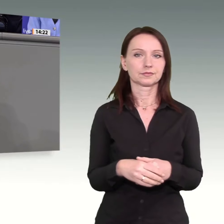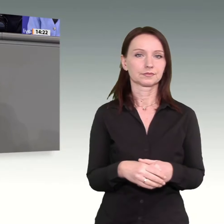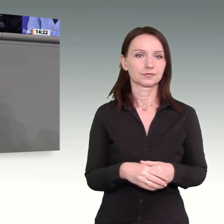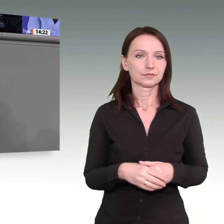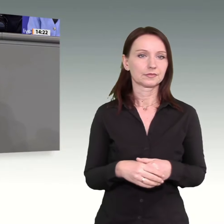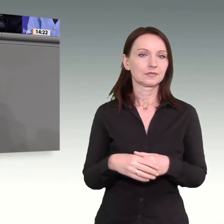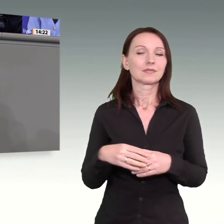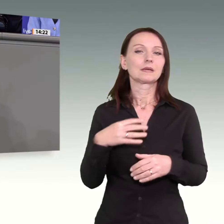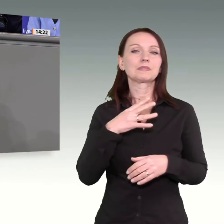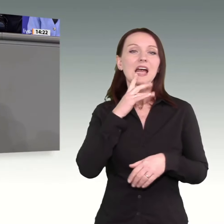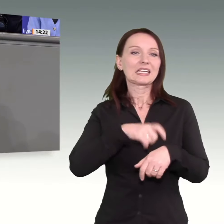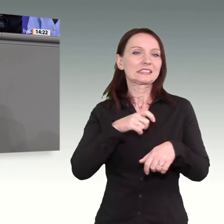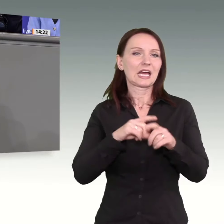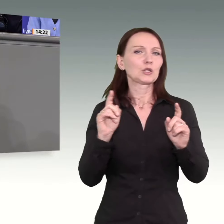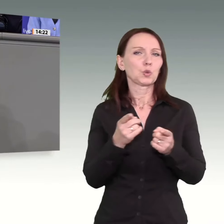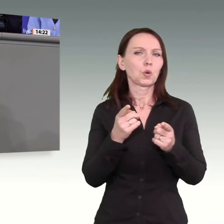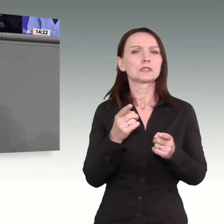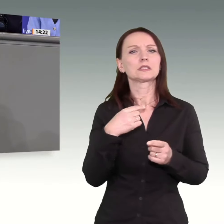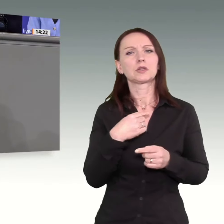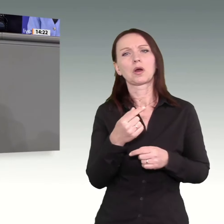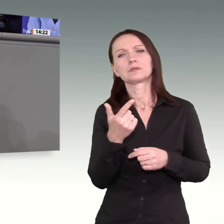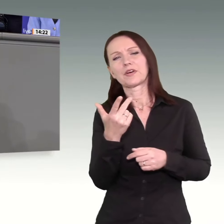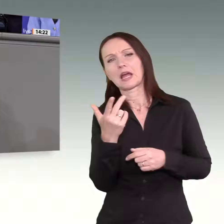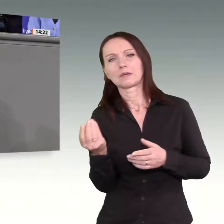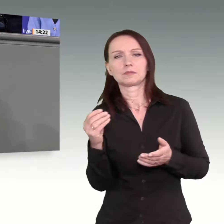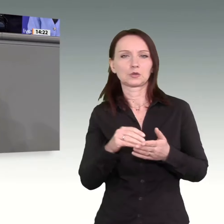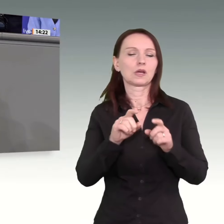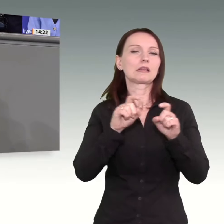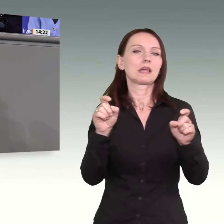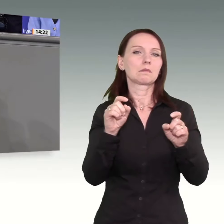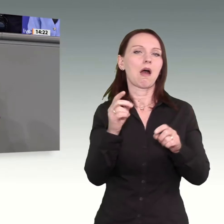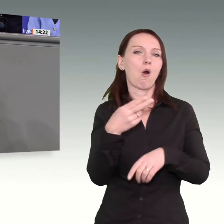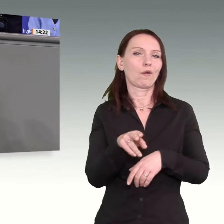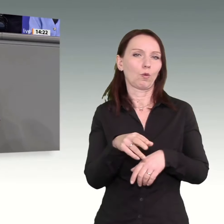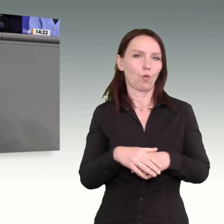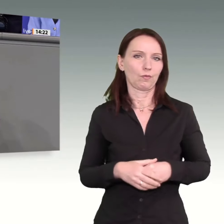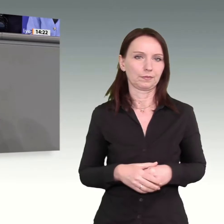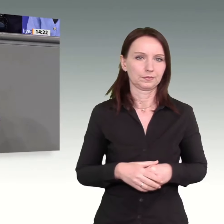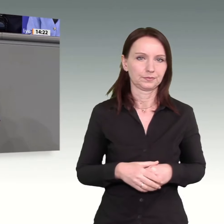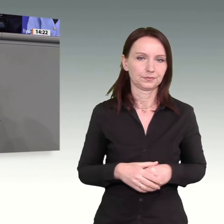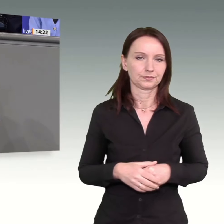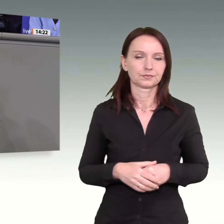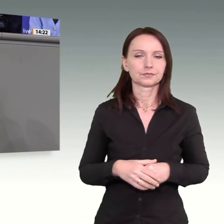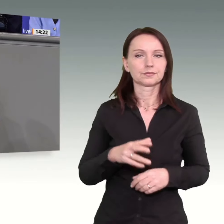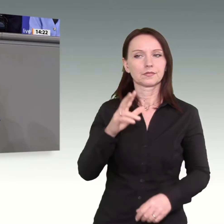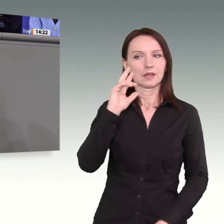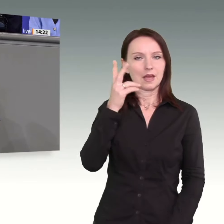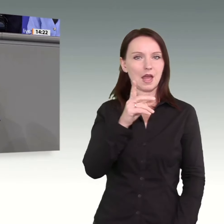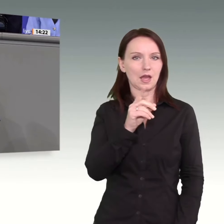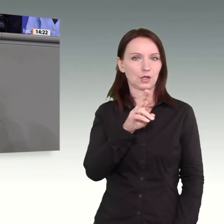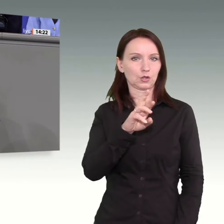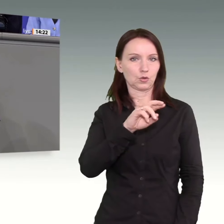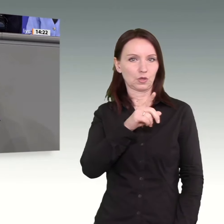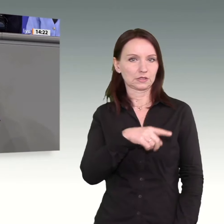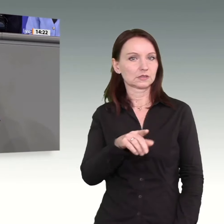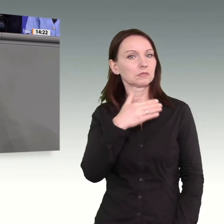In kurzer Redezeit noch zwei, drei Bemerkungen zum Thema Euro, Herr Durz. Vielen Dank